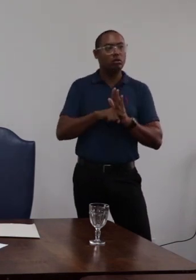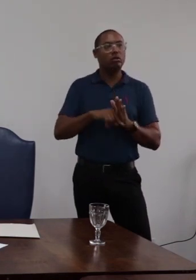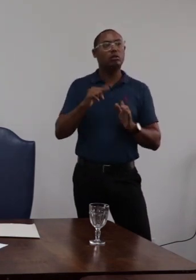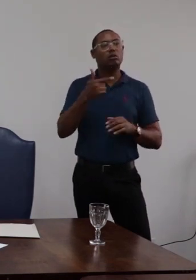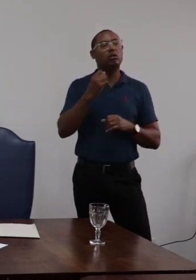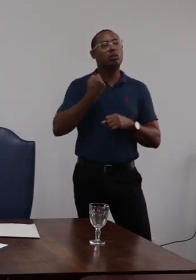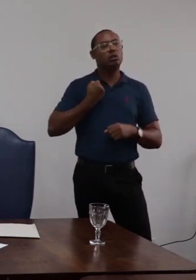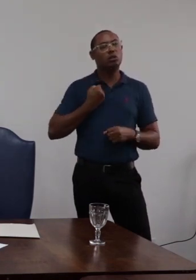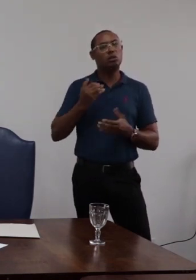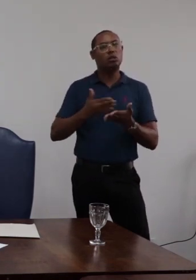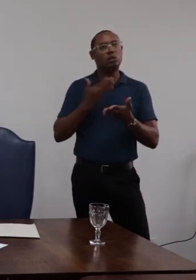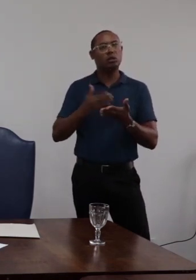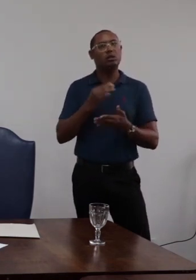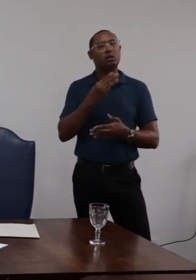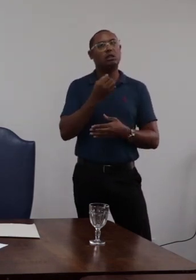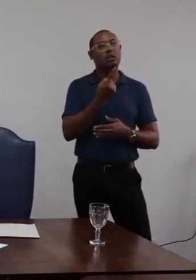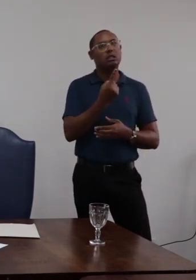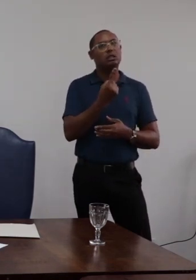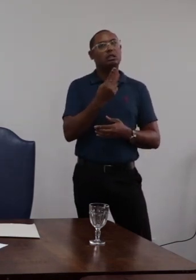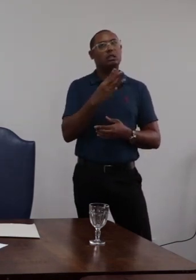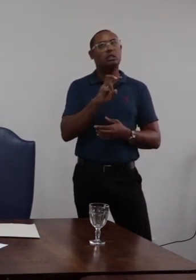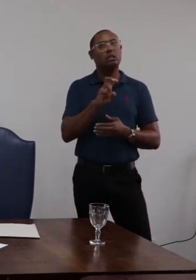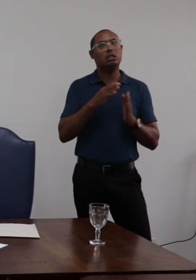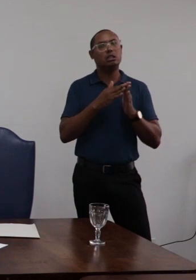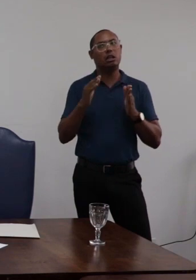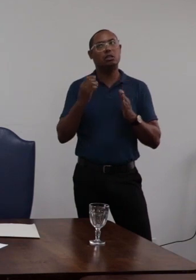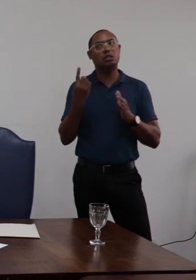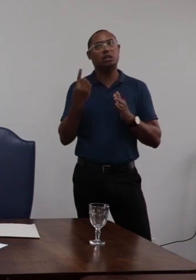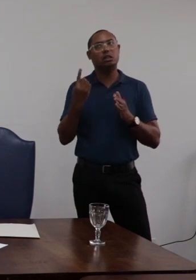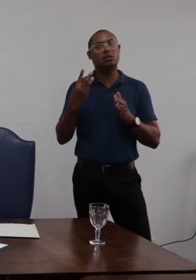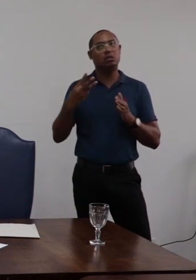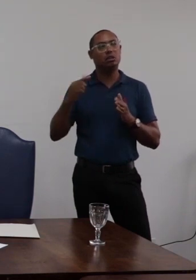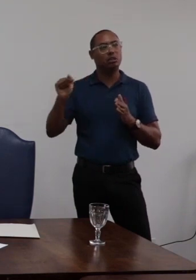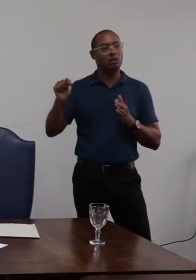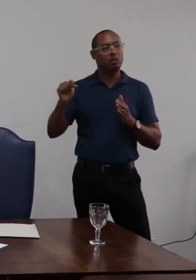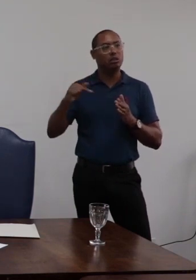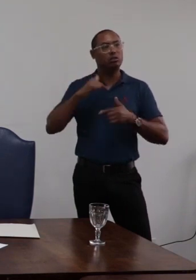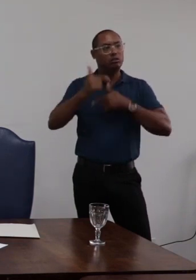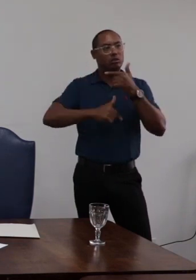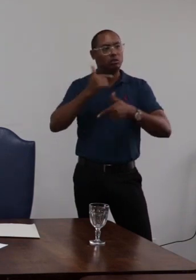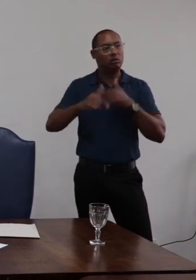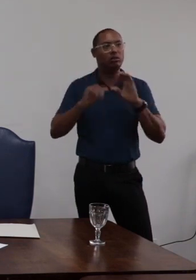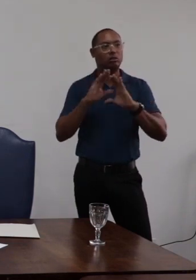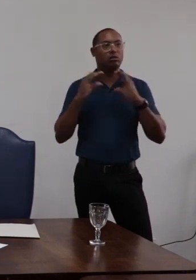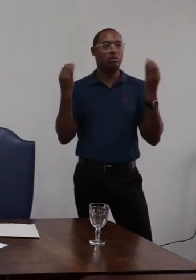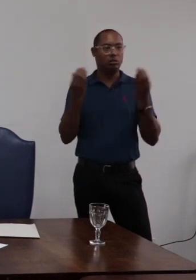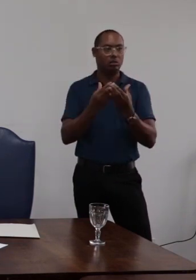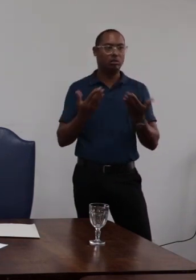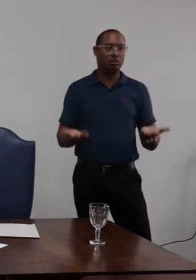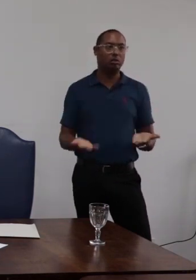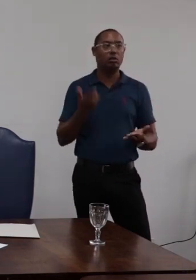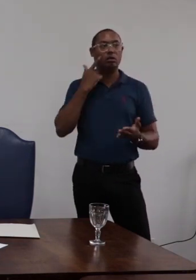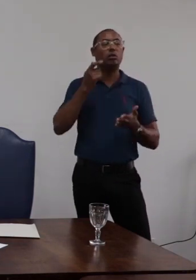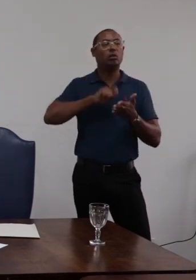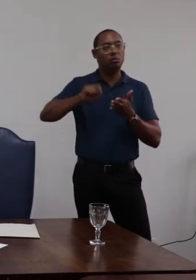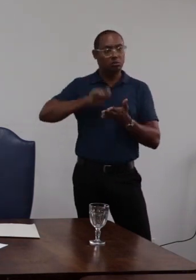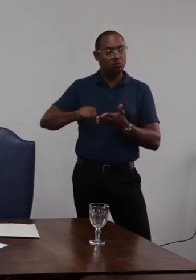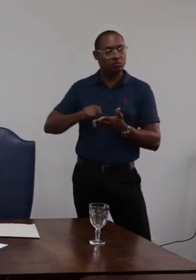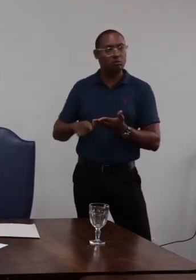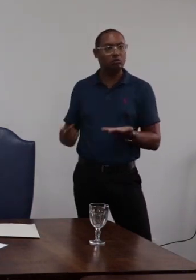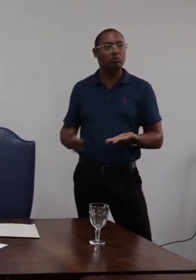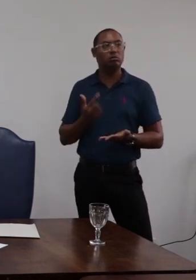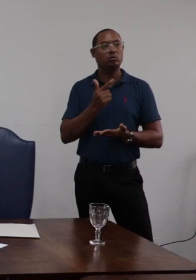folhas de número 135 a 137 um relatório elogiando o trabalho realizado pela comissão e pelo que foi escrito